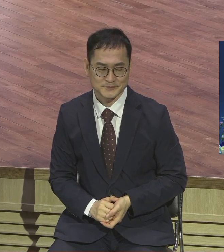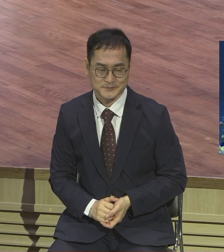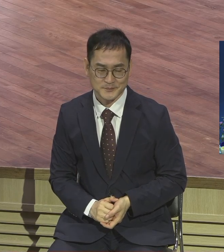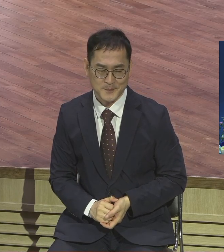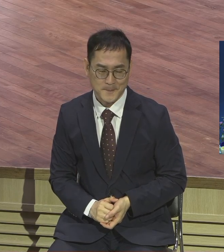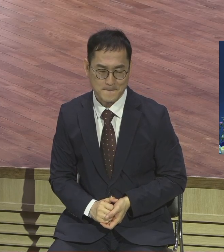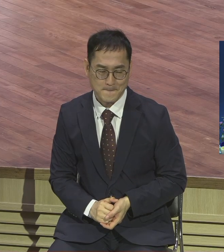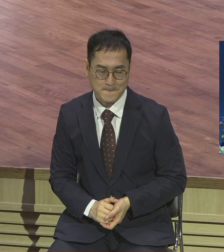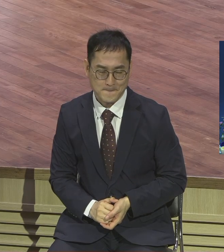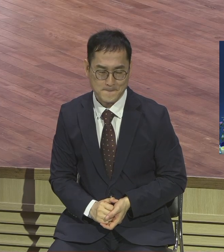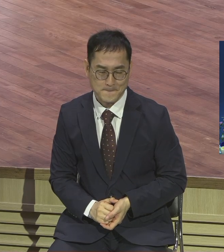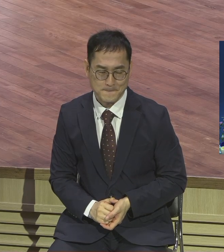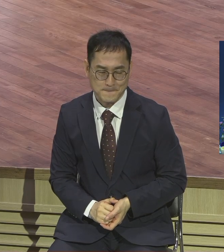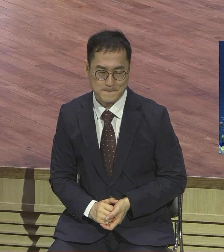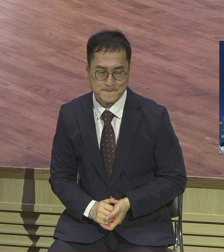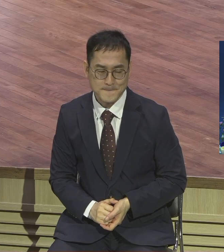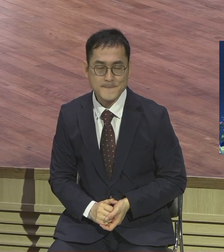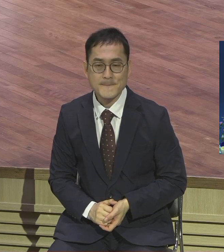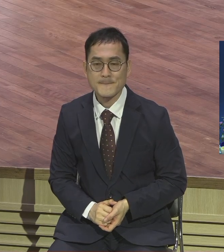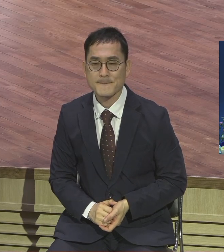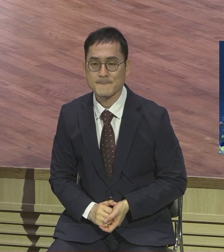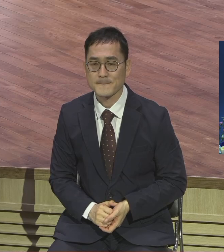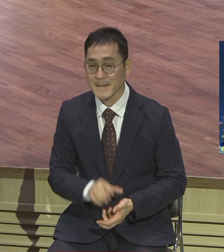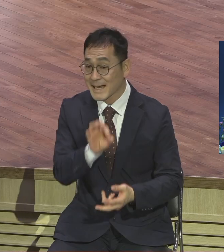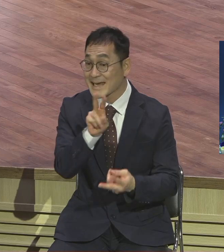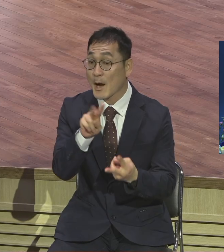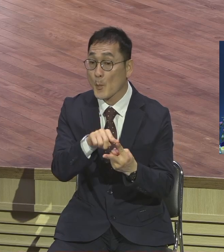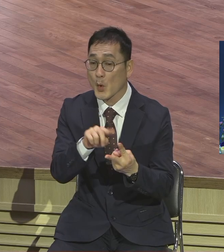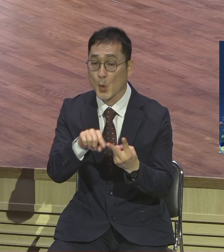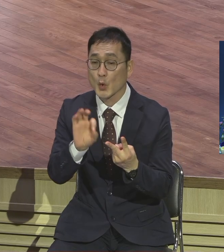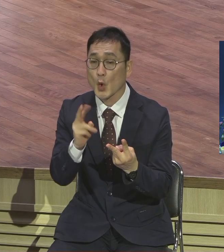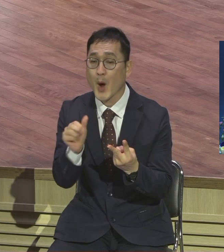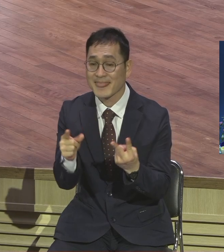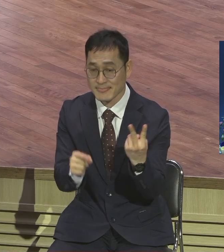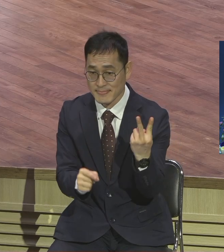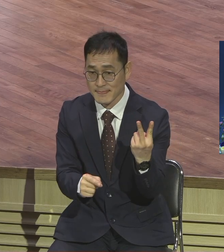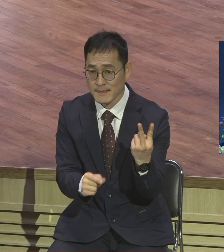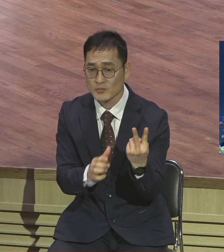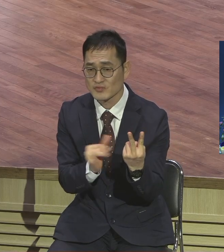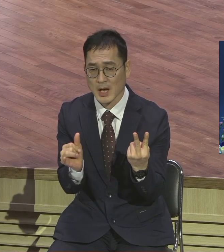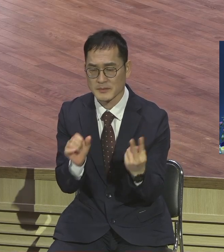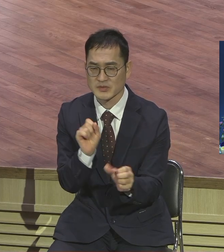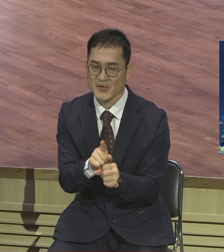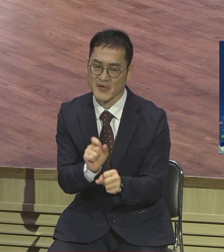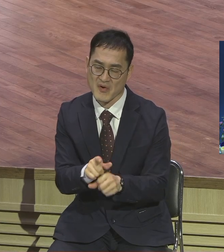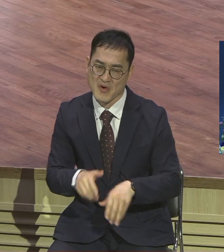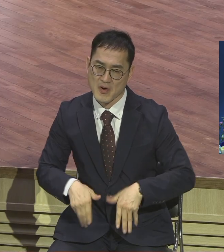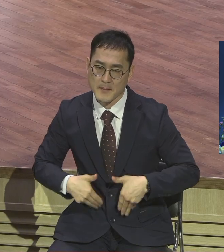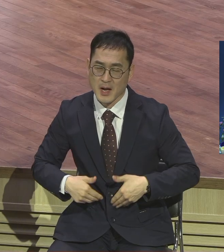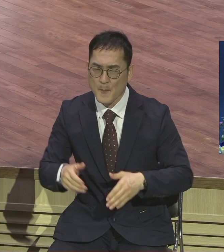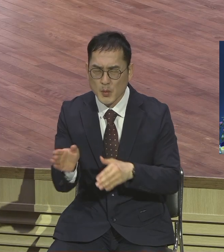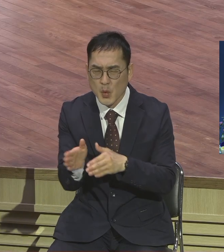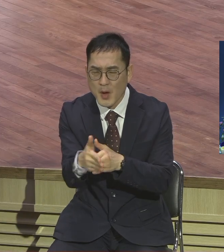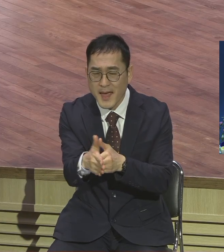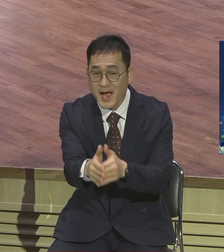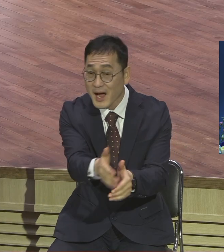야구부하고 야구부하고 요한이 그런 성격이에요 어부들이 보면 대체적으로 배를 타고 가다 보면